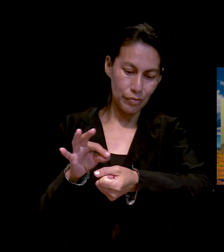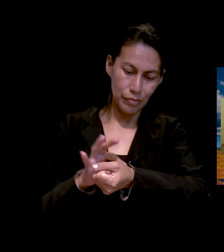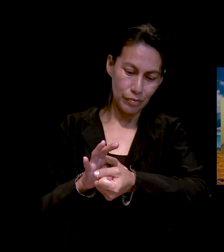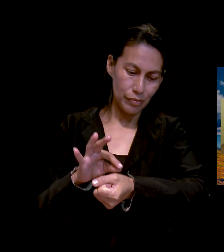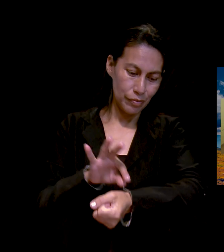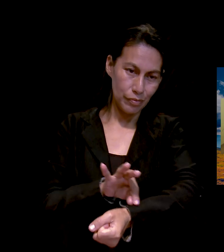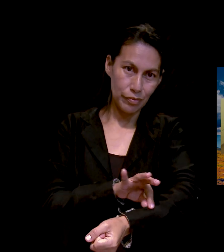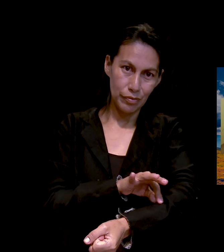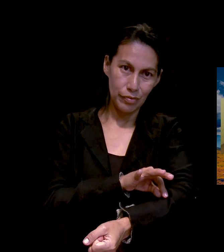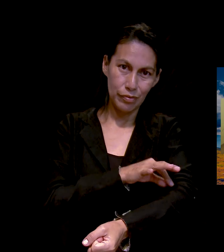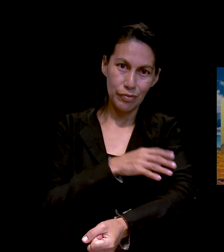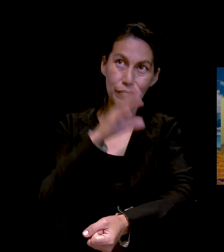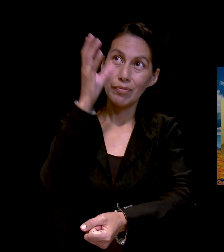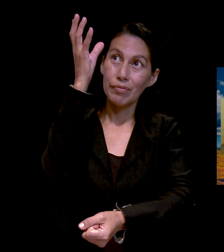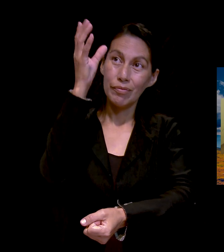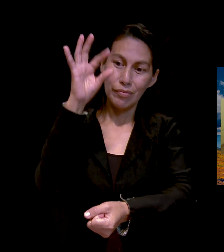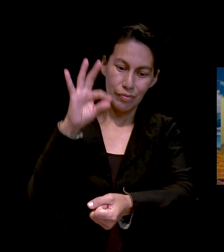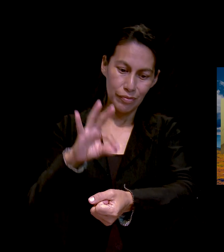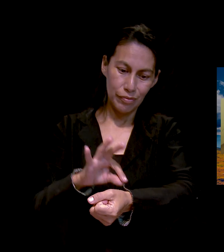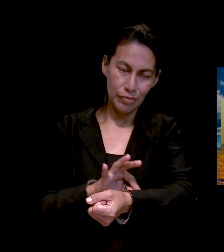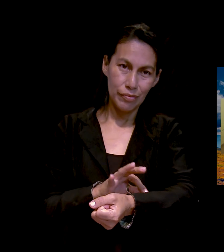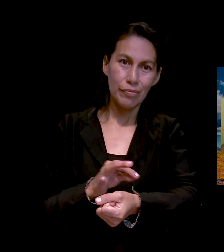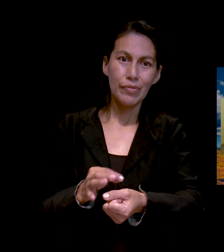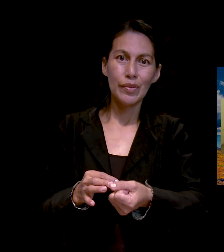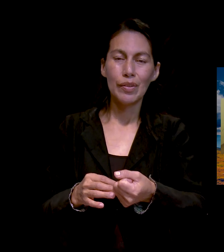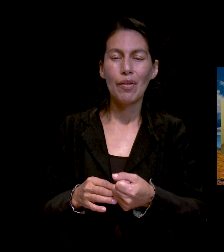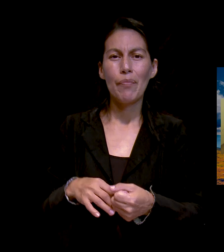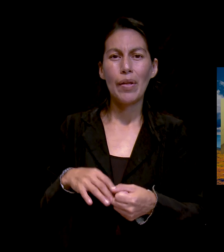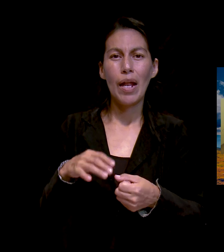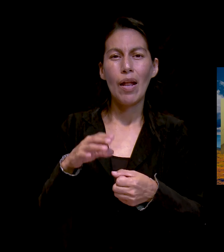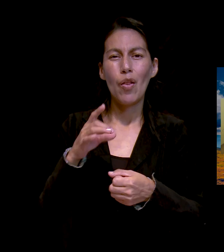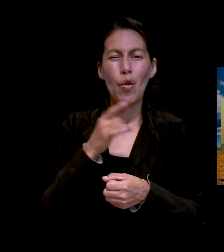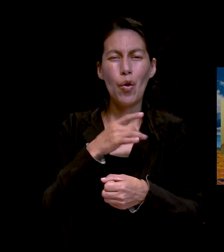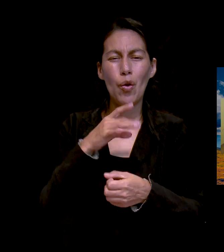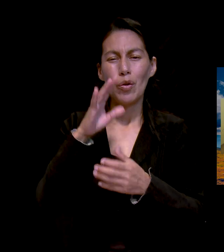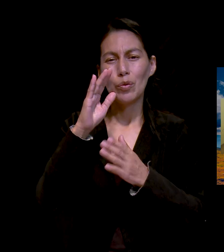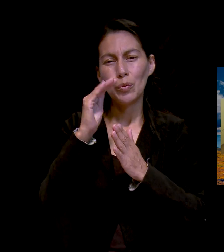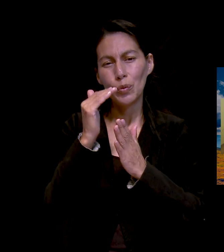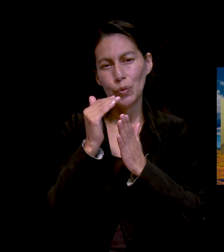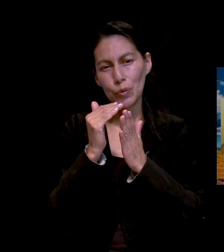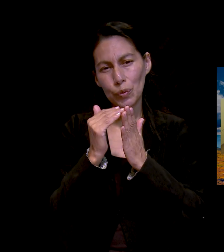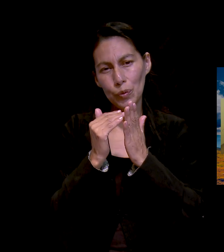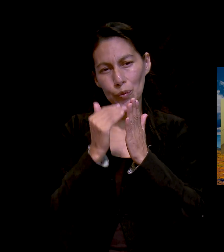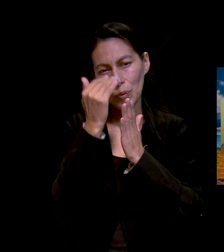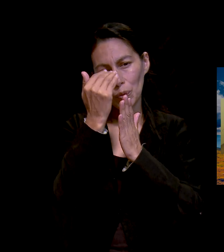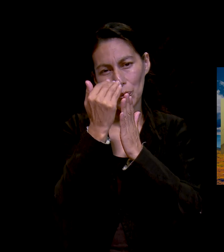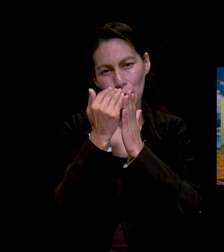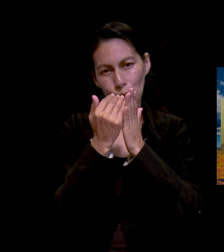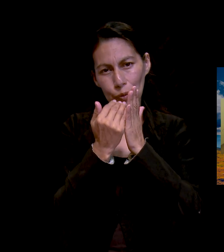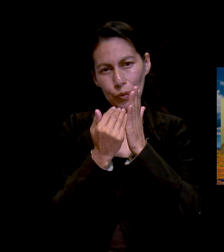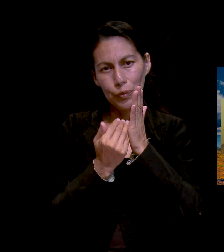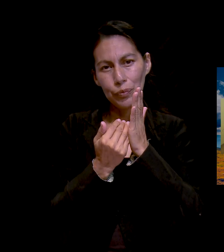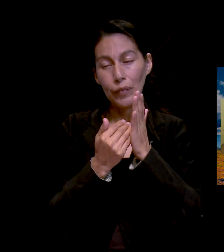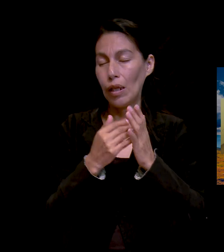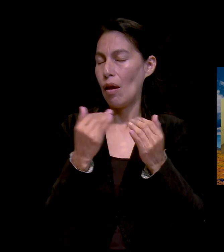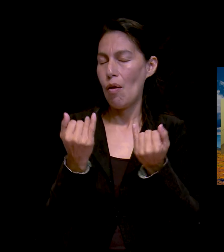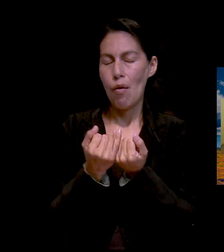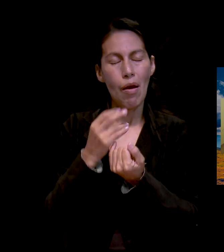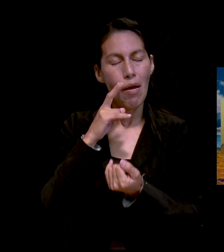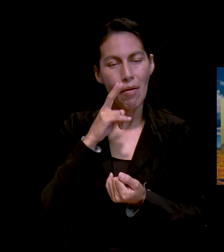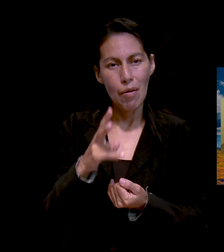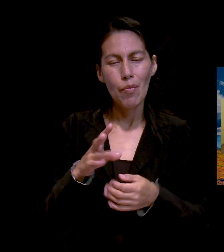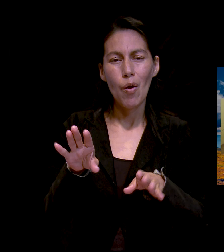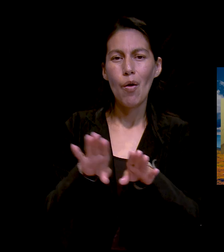por calmantes. Ahí igual vimos la mano de Dios en el hospital, que Dios otra vez puso a